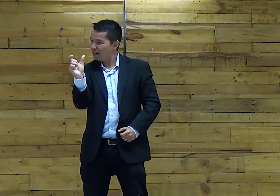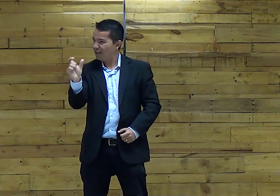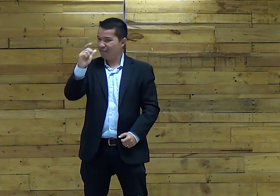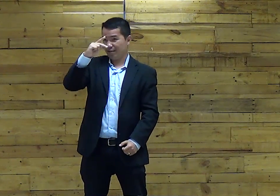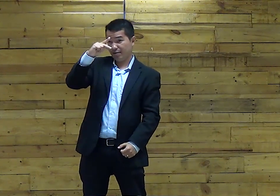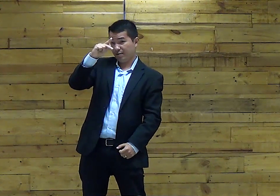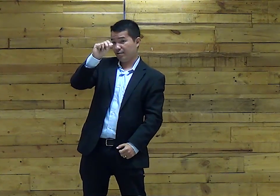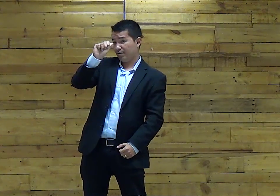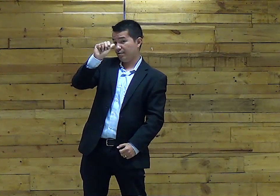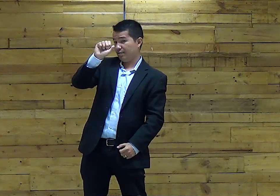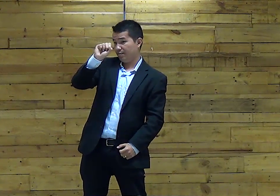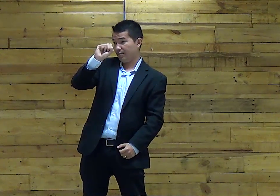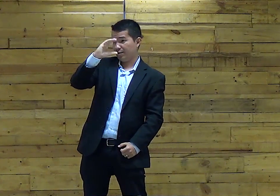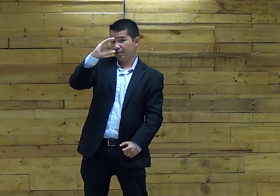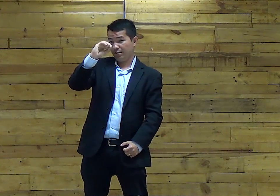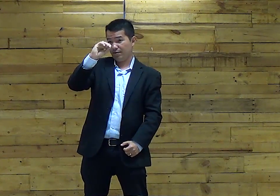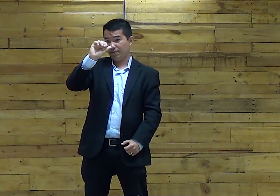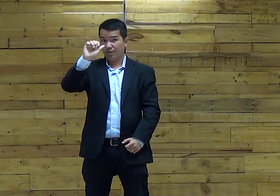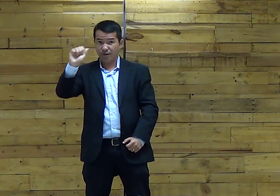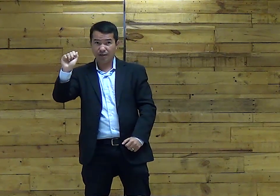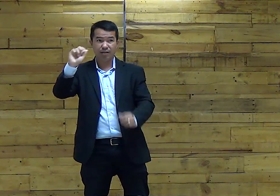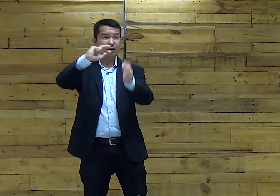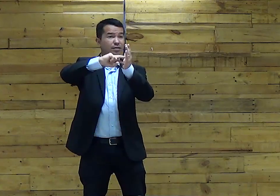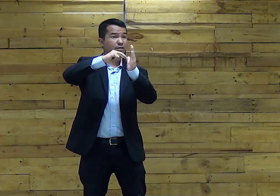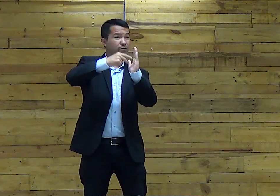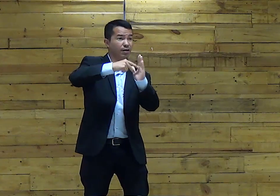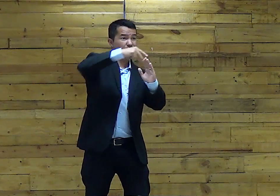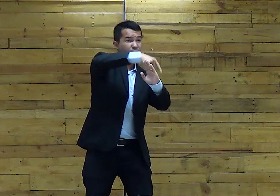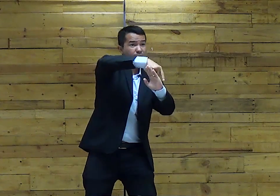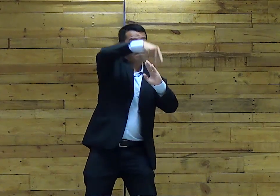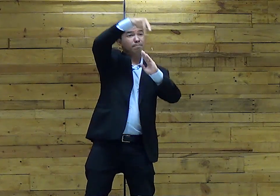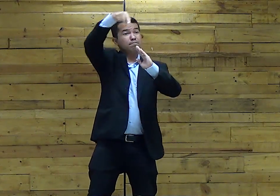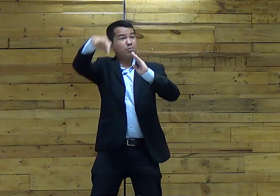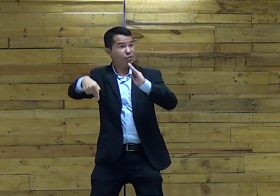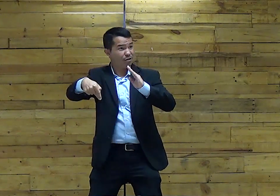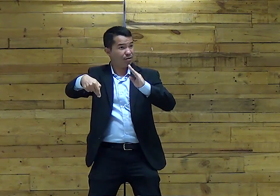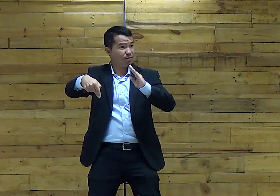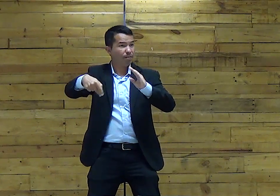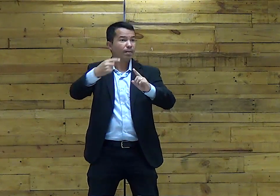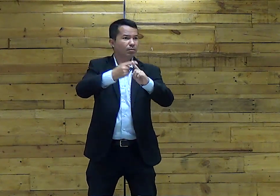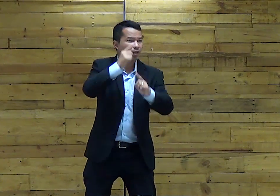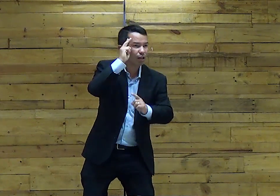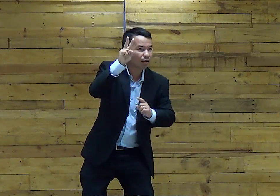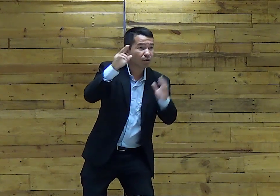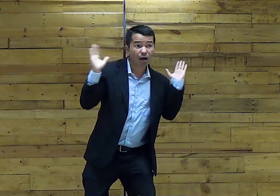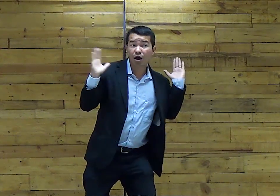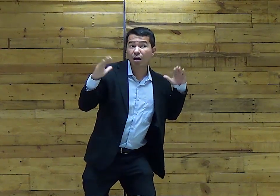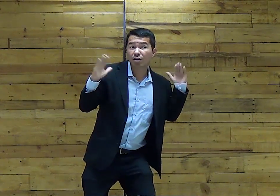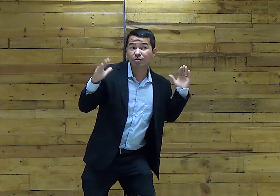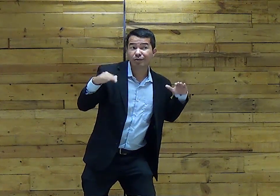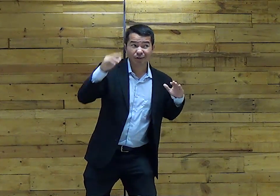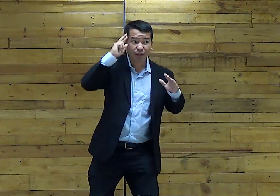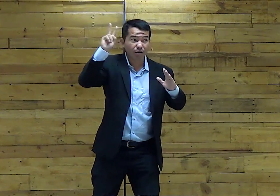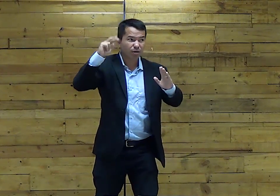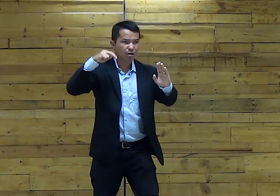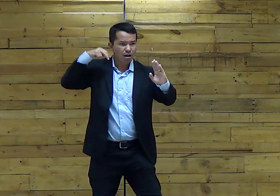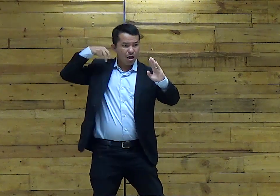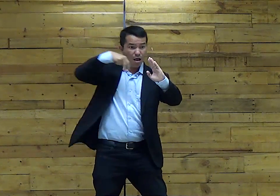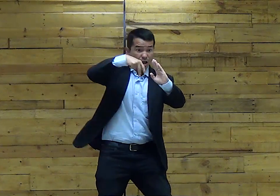estranho? Mas essa palavra Significa Esse saltar Do anjo Pelas casas Porque lembra?